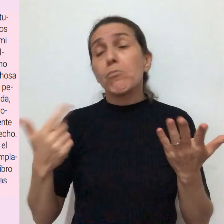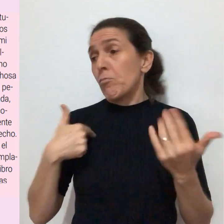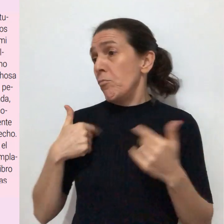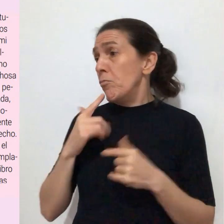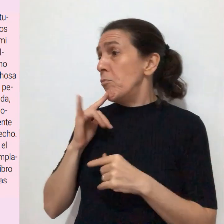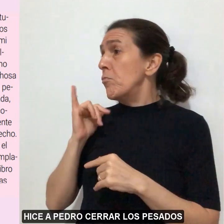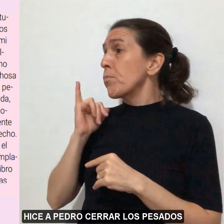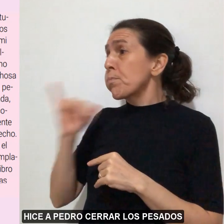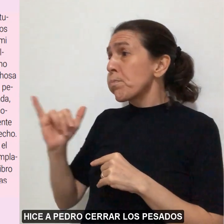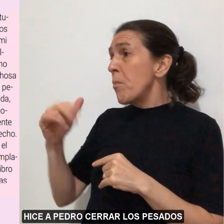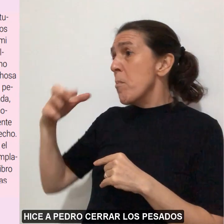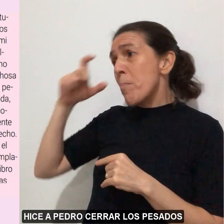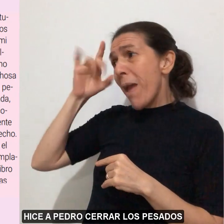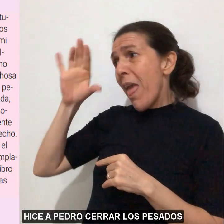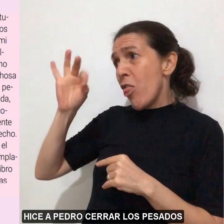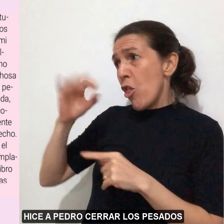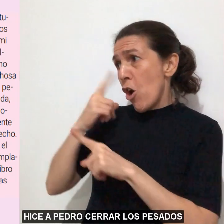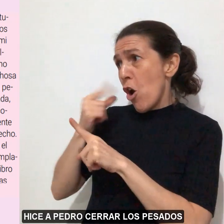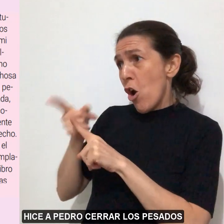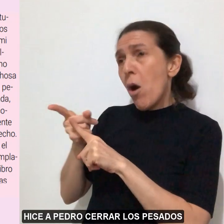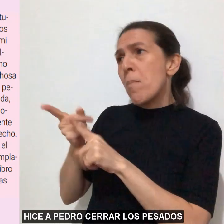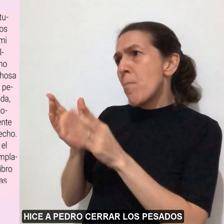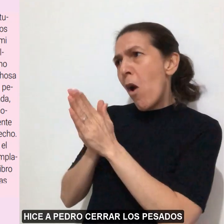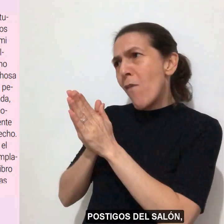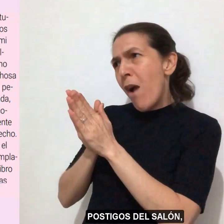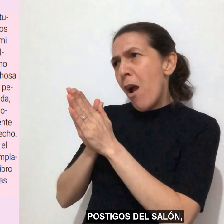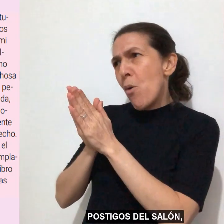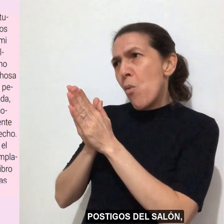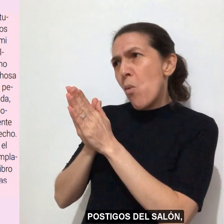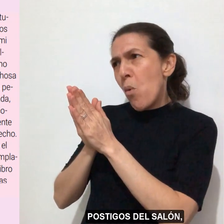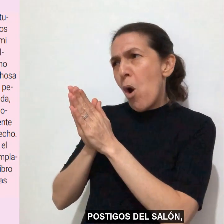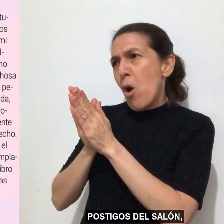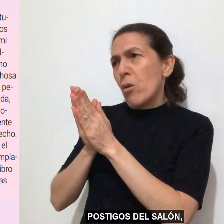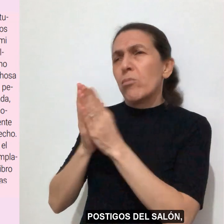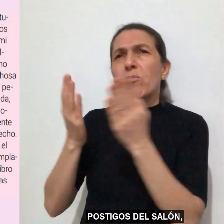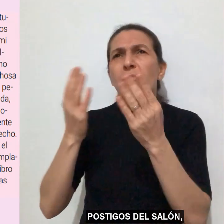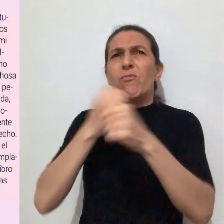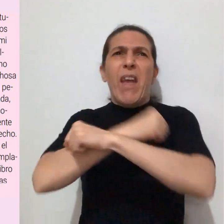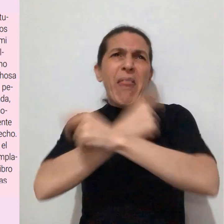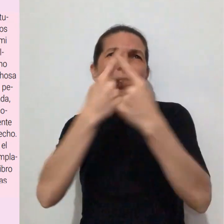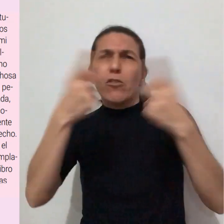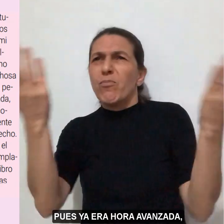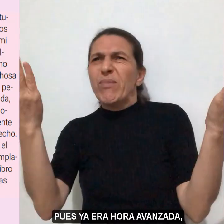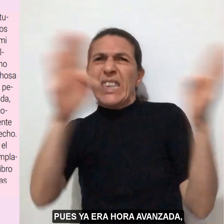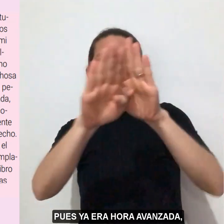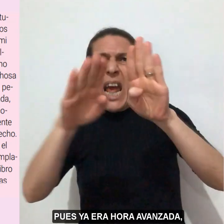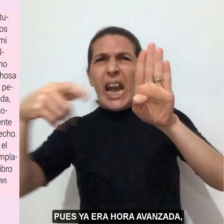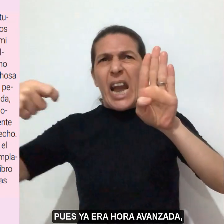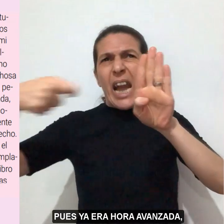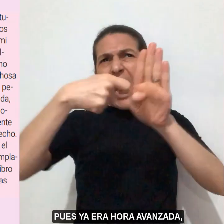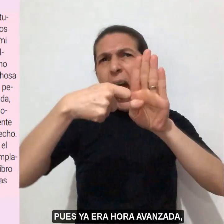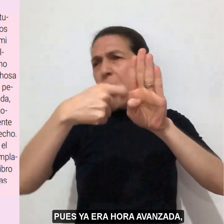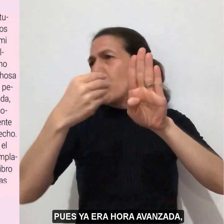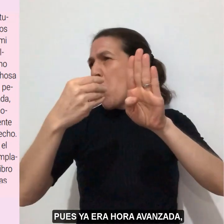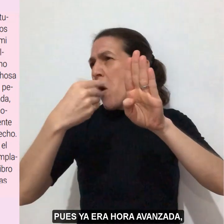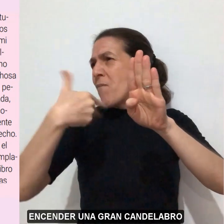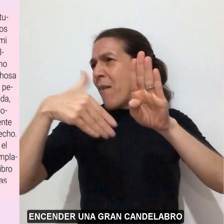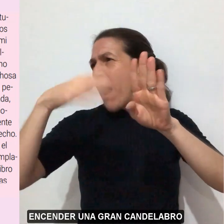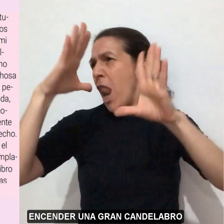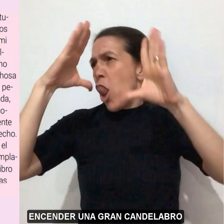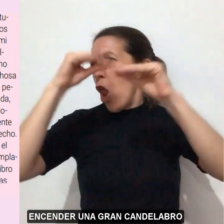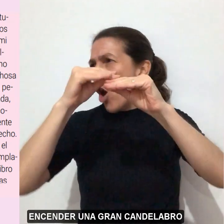Hice a Pedro cerrar los pesados postigos del salón, pues ya era hora avanzada,